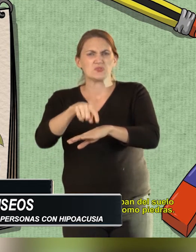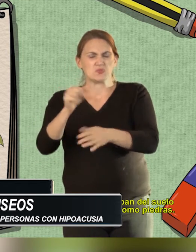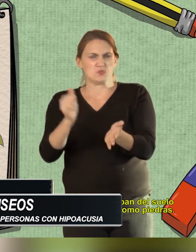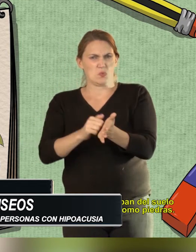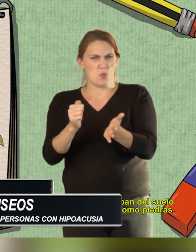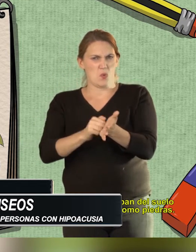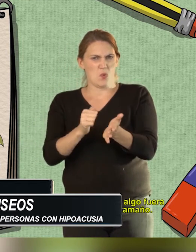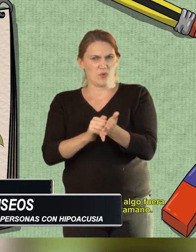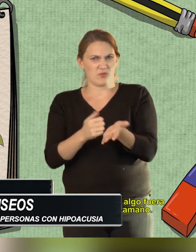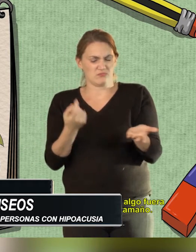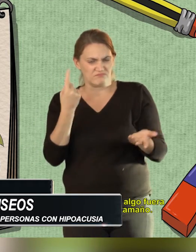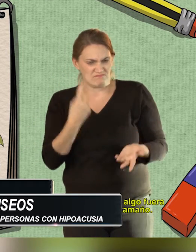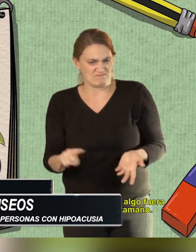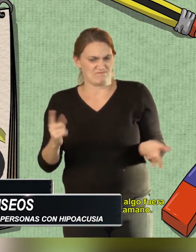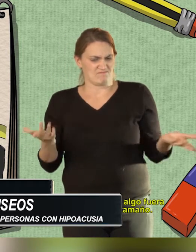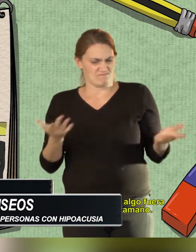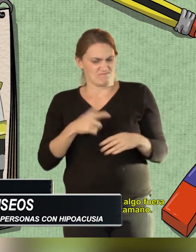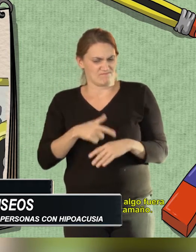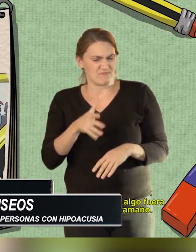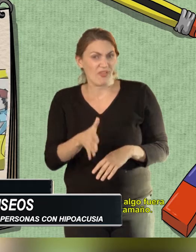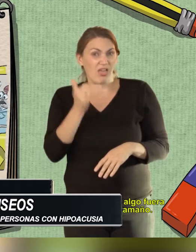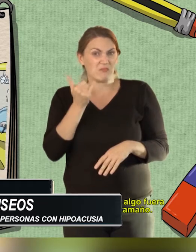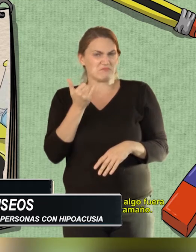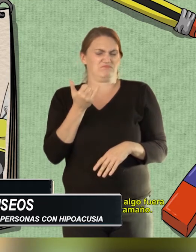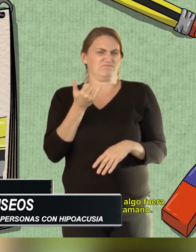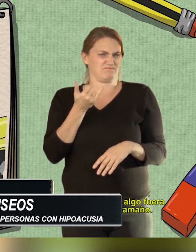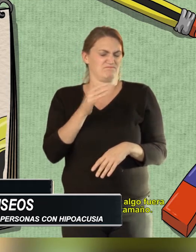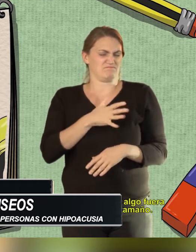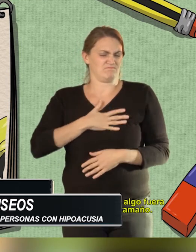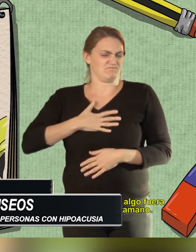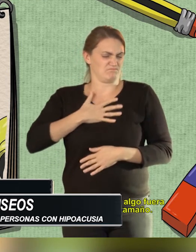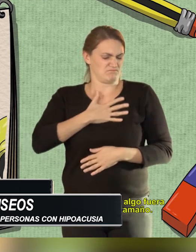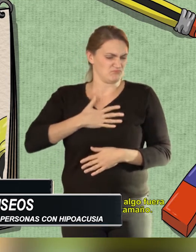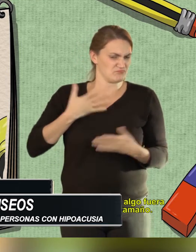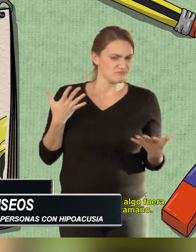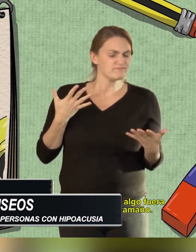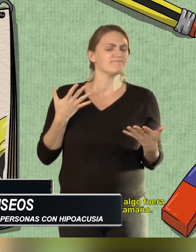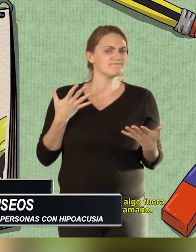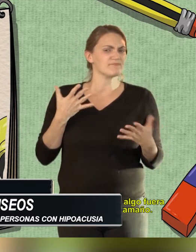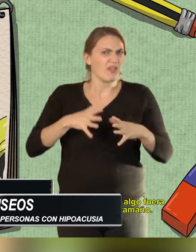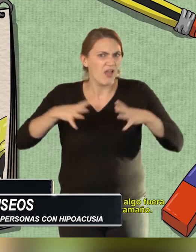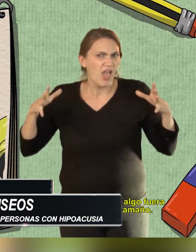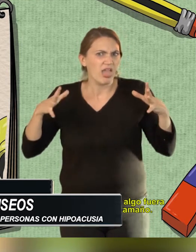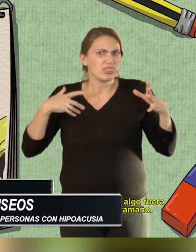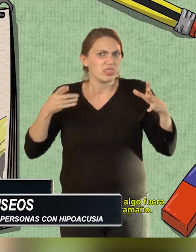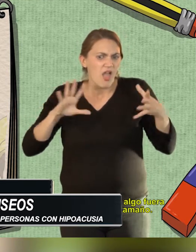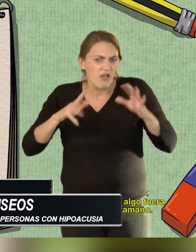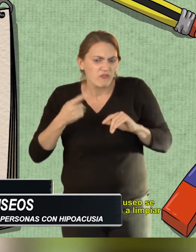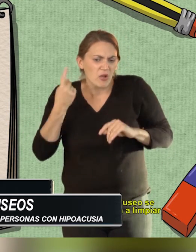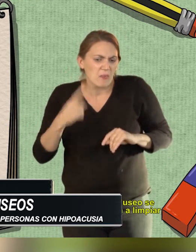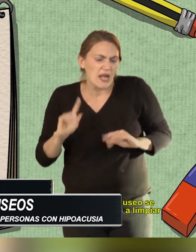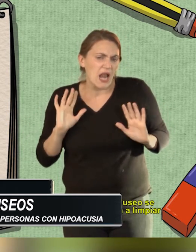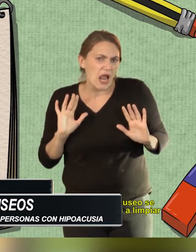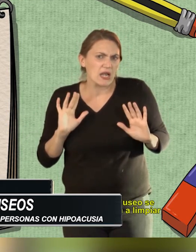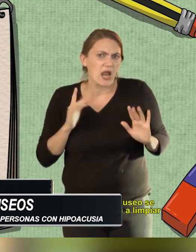muy pocas veces visibilizada la dificultad que tienen para llegar a, por ejemplo, videos que no tienen subtítulos o que